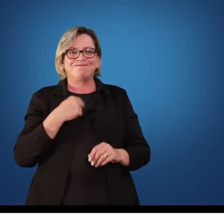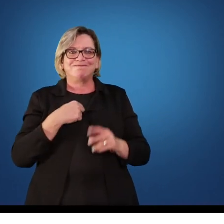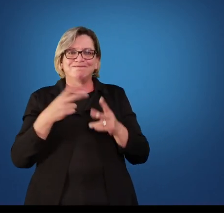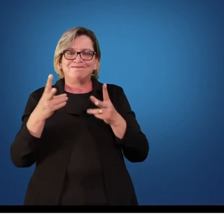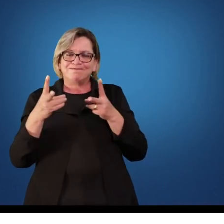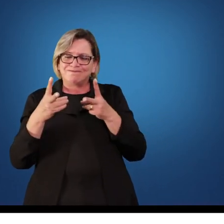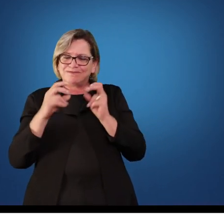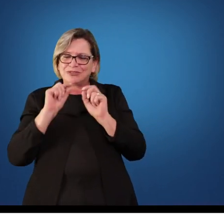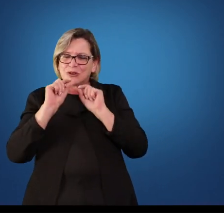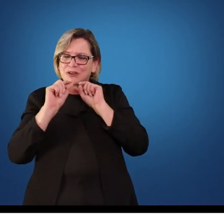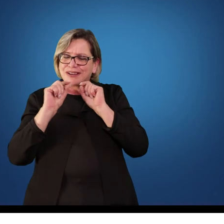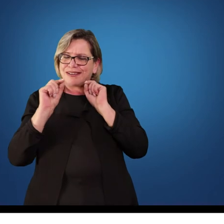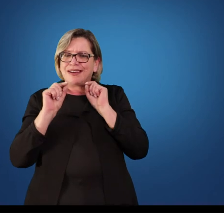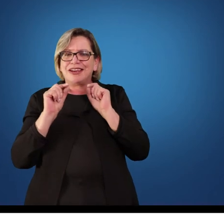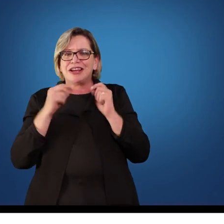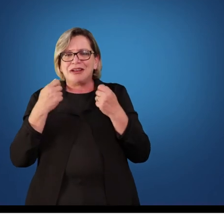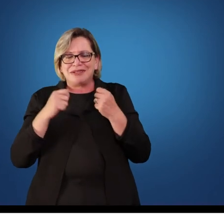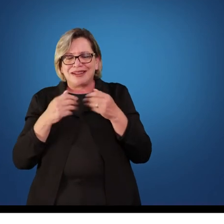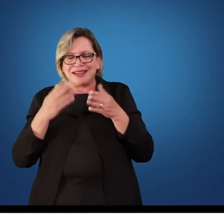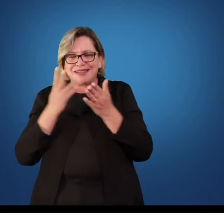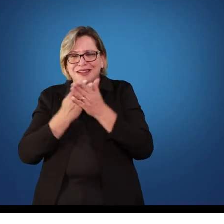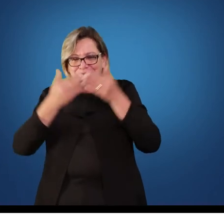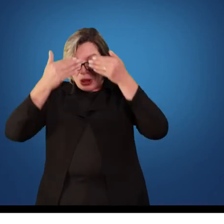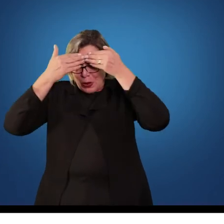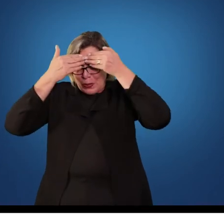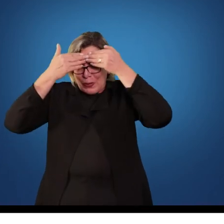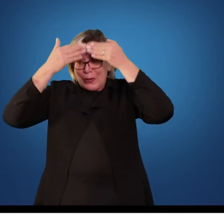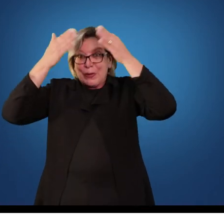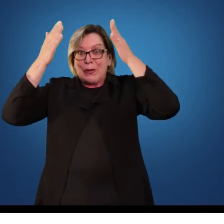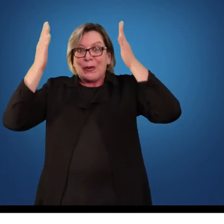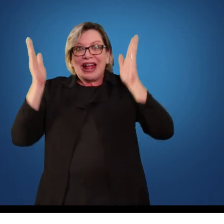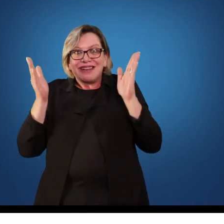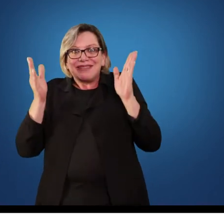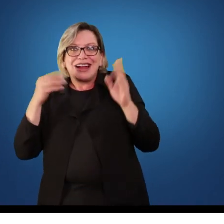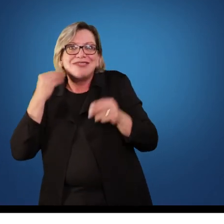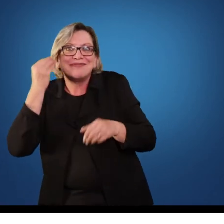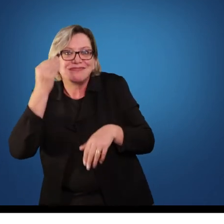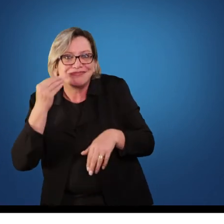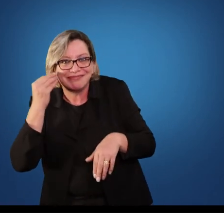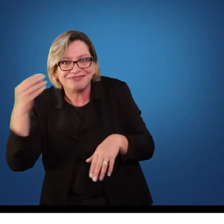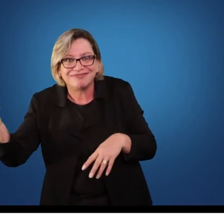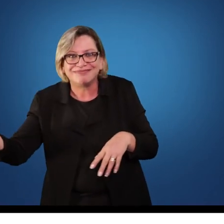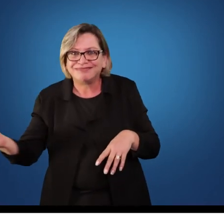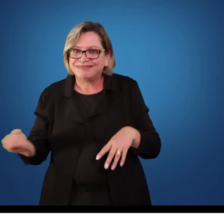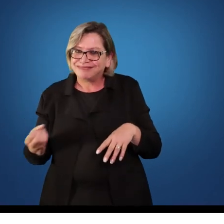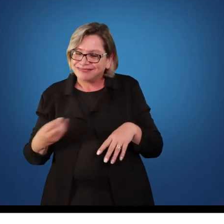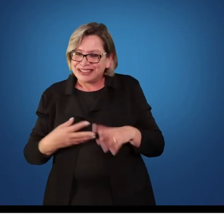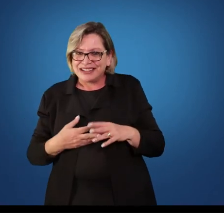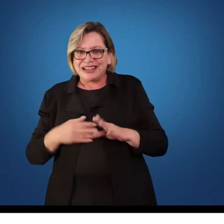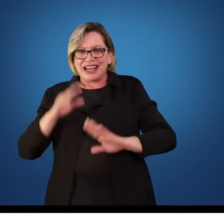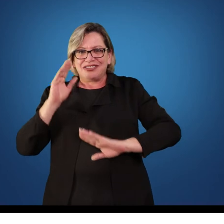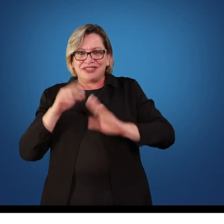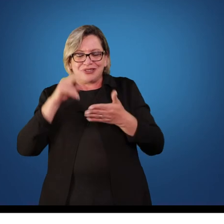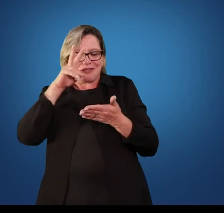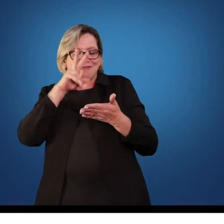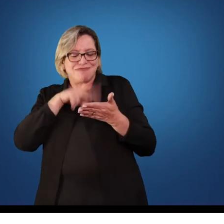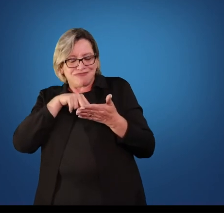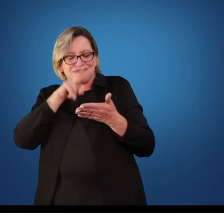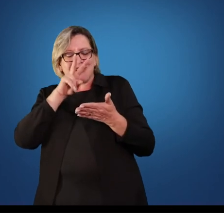passo é você estar aberto aos diferentes momentos. Porque muitas vezes nós lemos as cartilhas, lemos os livros